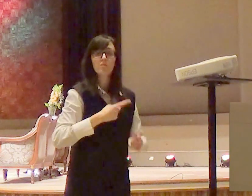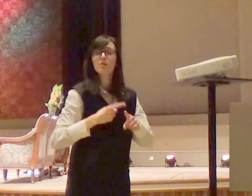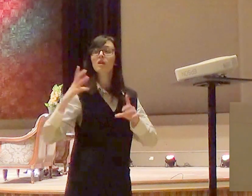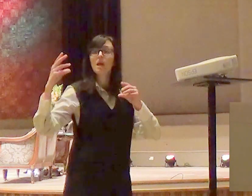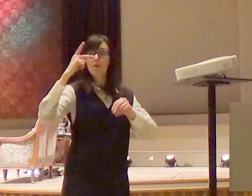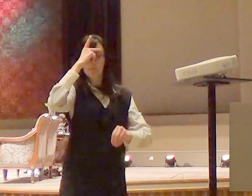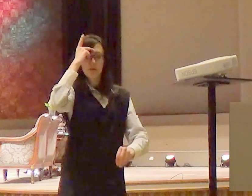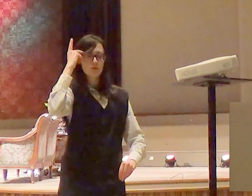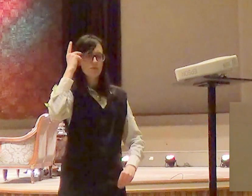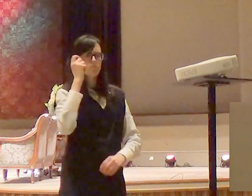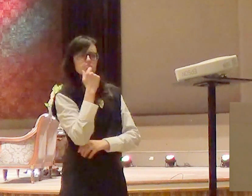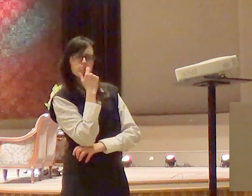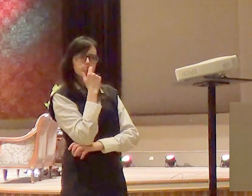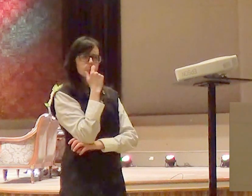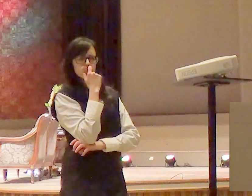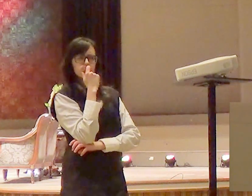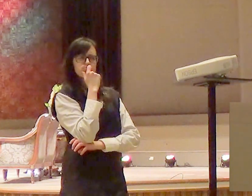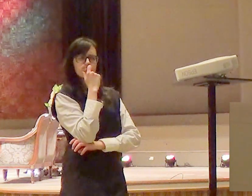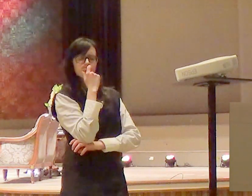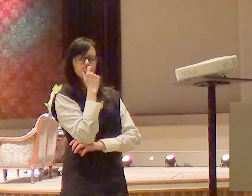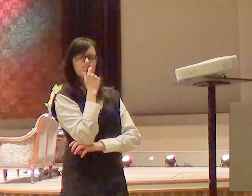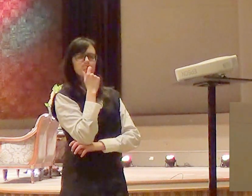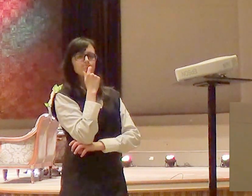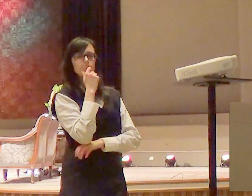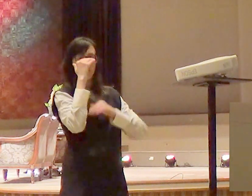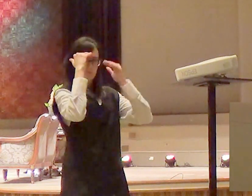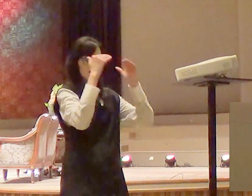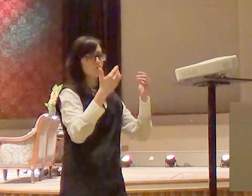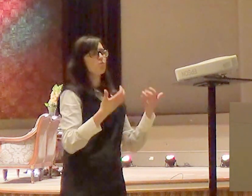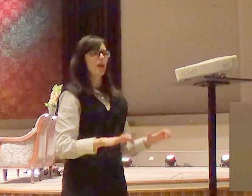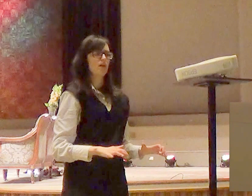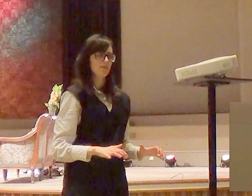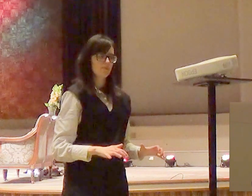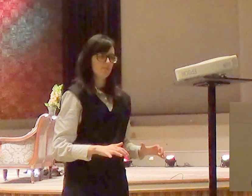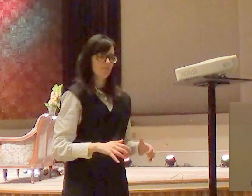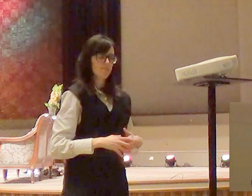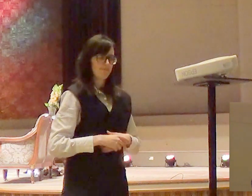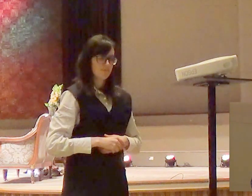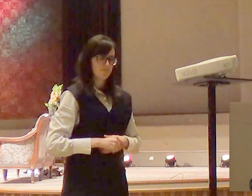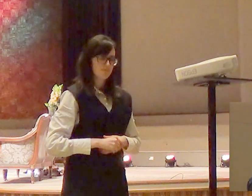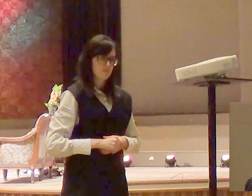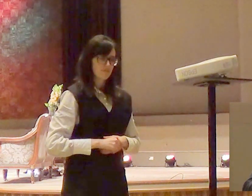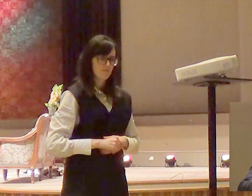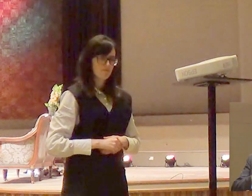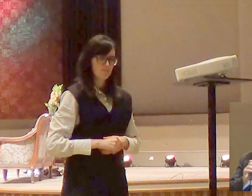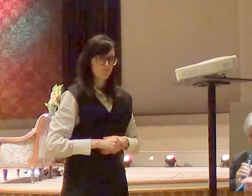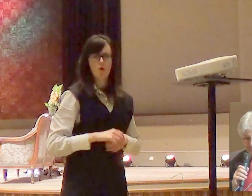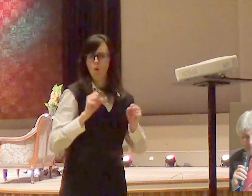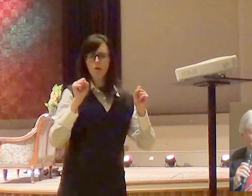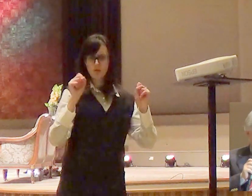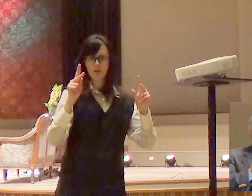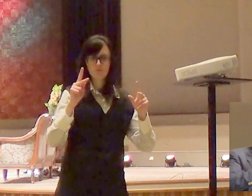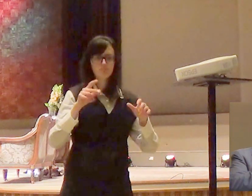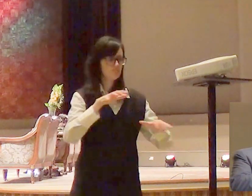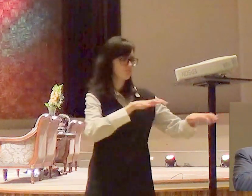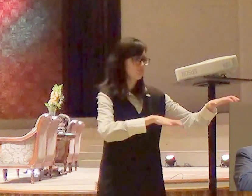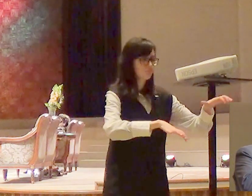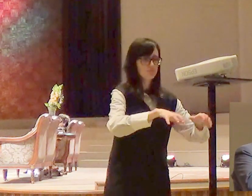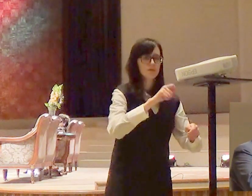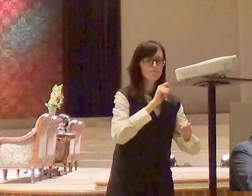é o Senhor e dirige a vida do seu povo e eles foram lá prepararam seus incensários